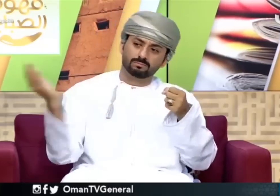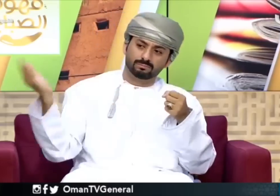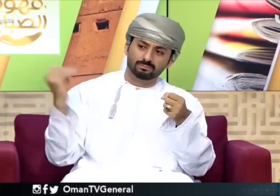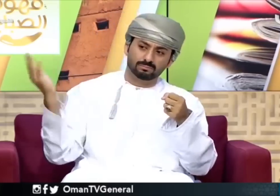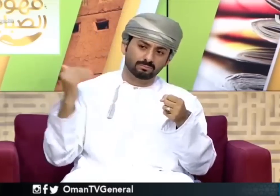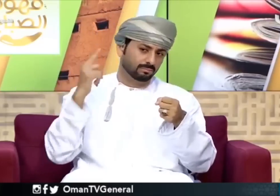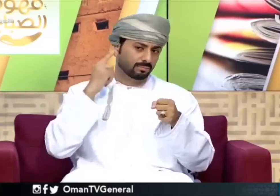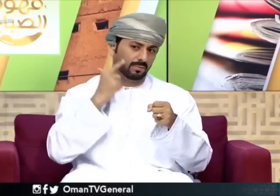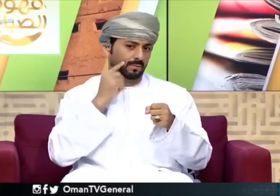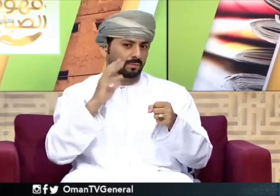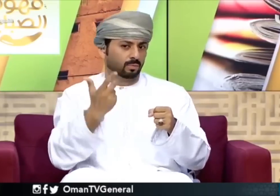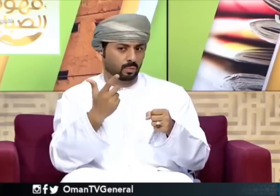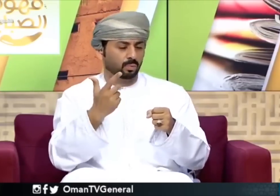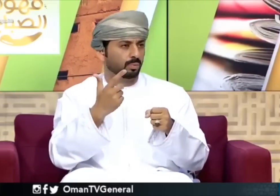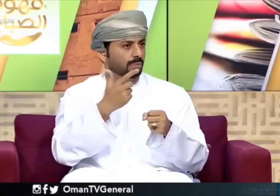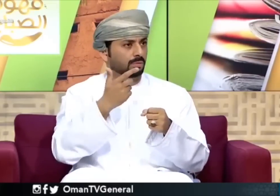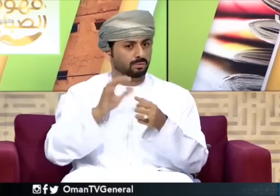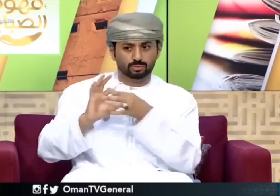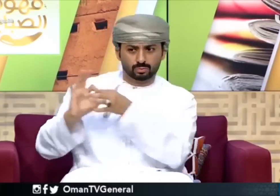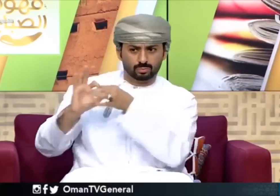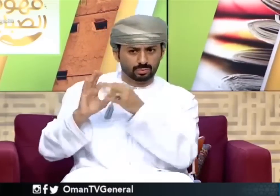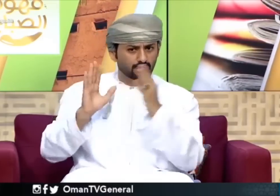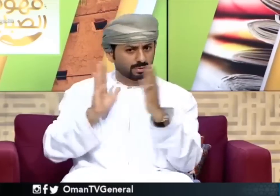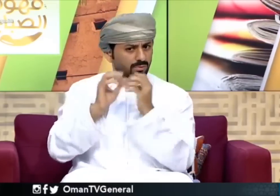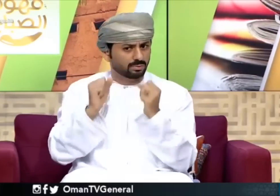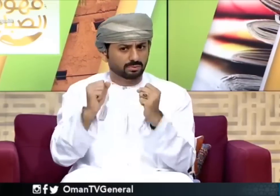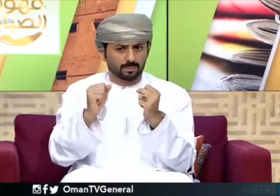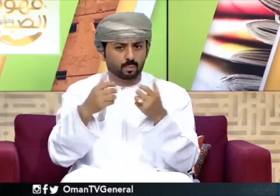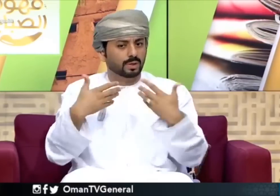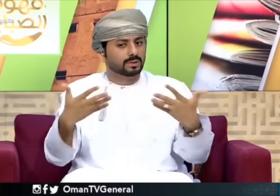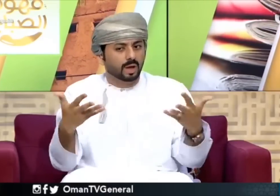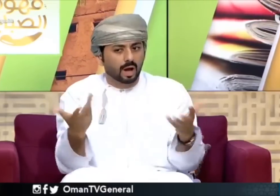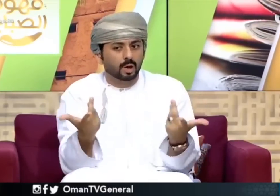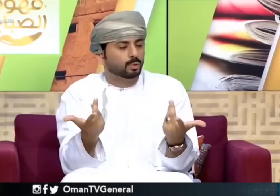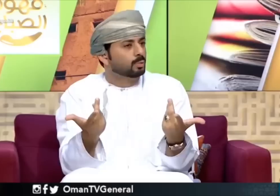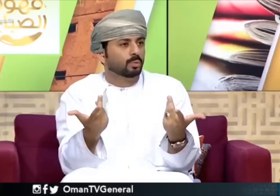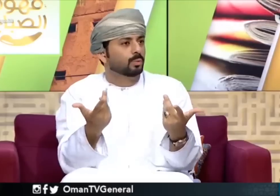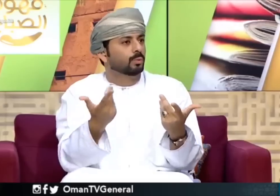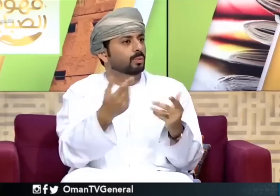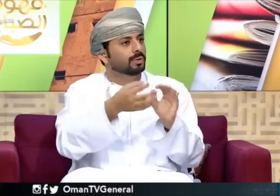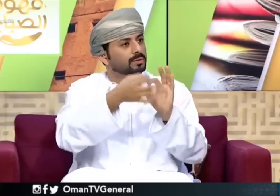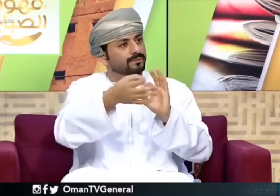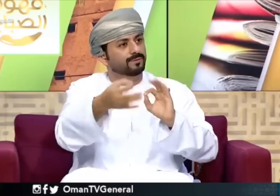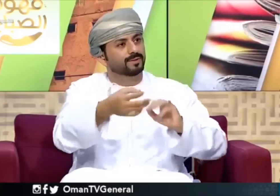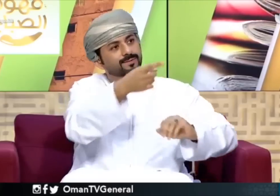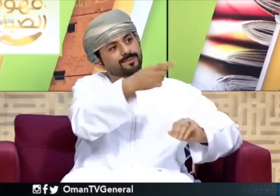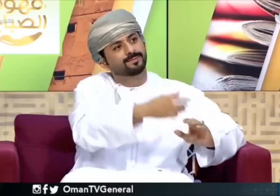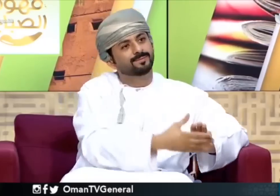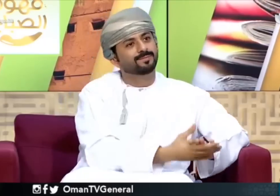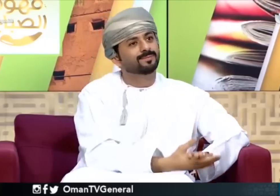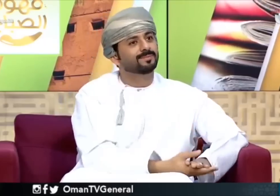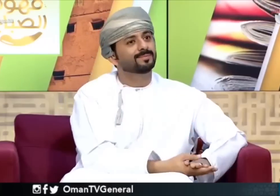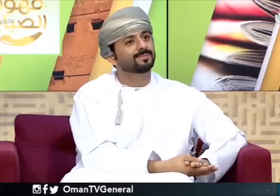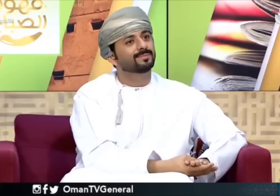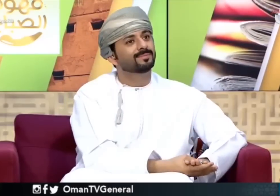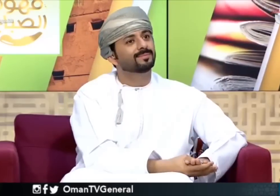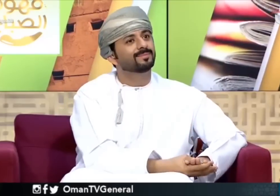أجراء هناك في تشيكيا كيف تتعامل مع المجتمع كيف تتواصل معهم كيف هل سعب سهولة حكي لنا كيف تتعامل